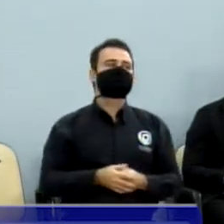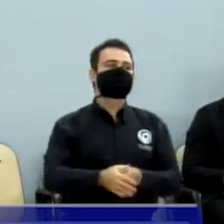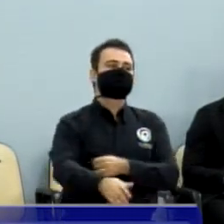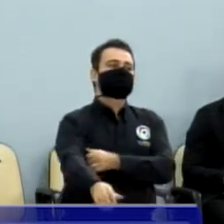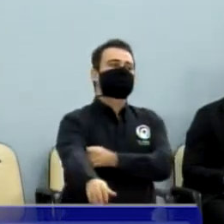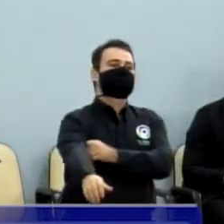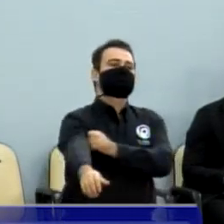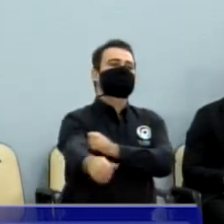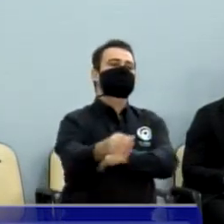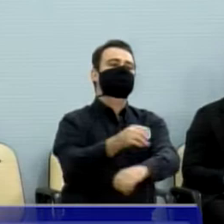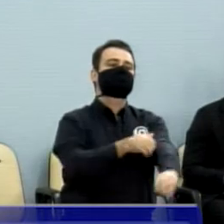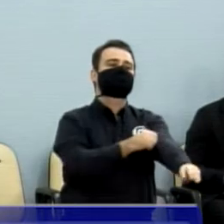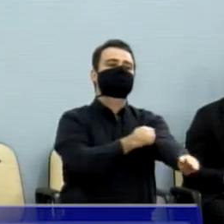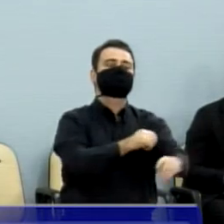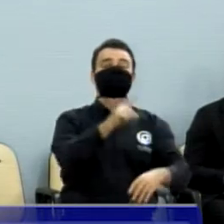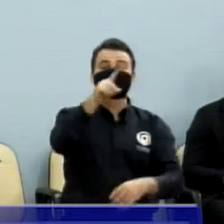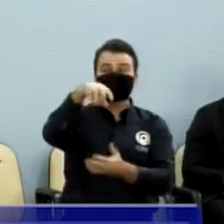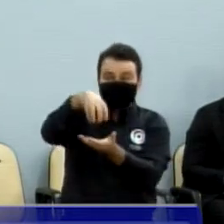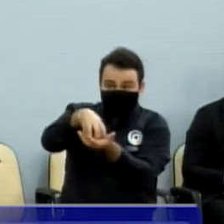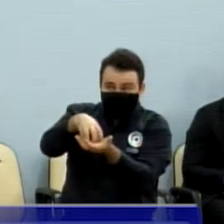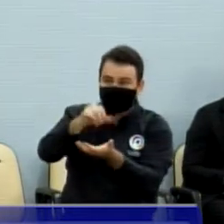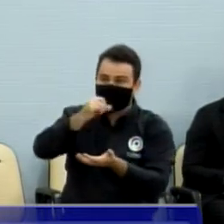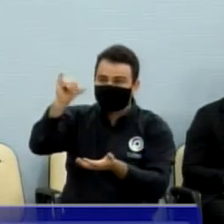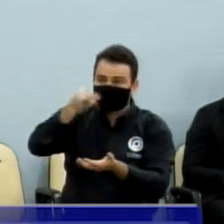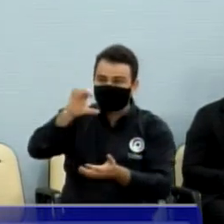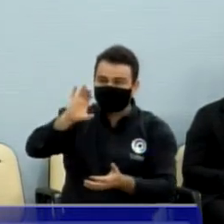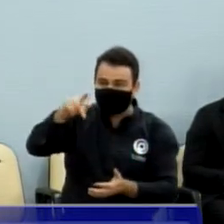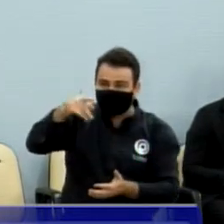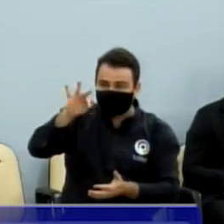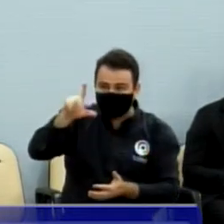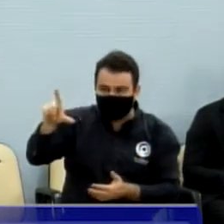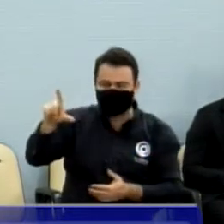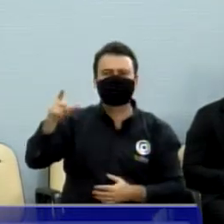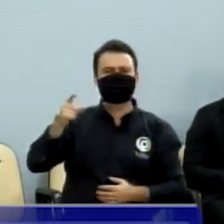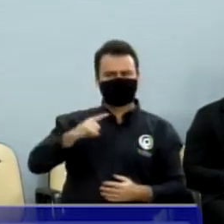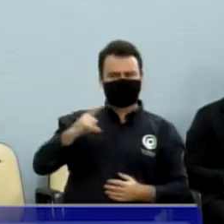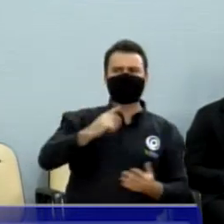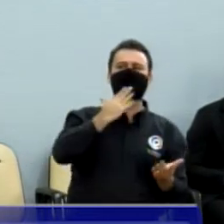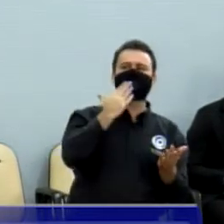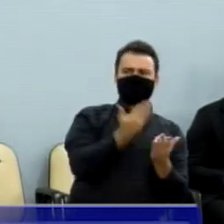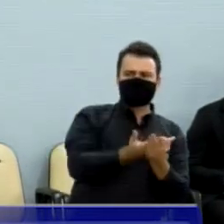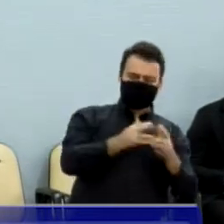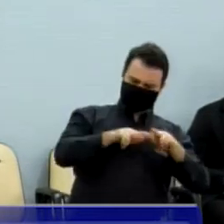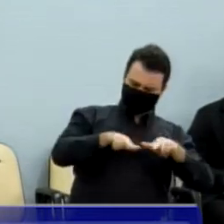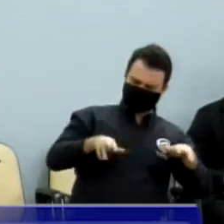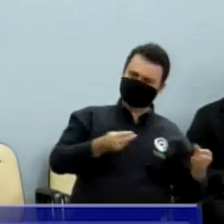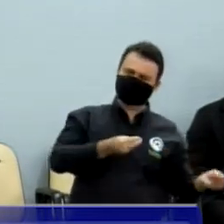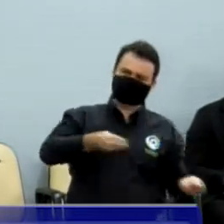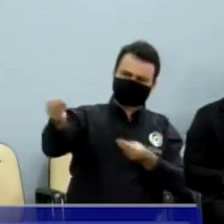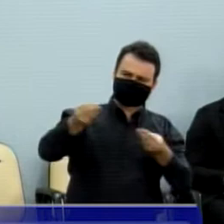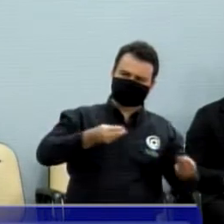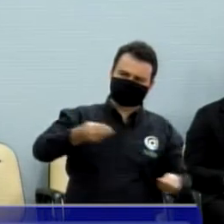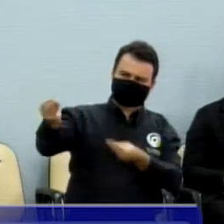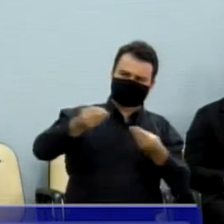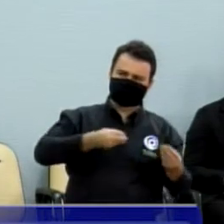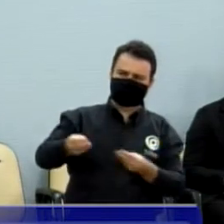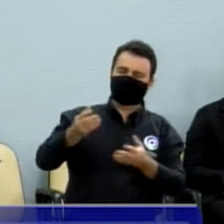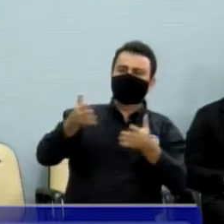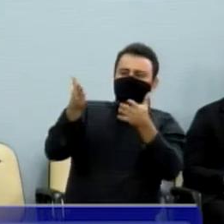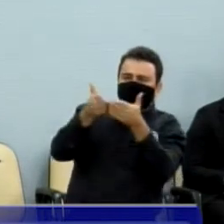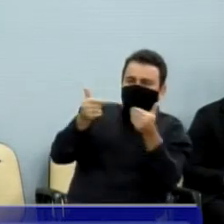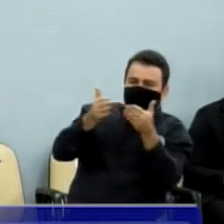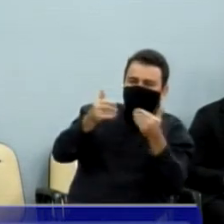aproveitando, falando da CPFL, temos vários requerimentos, chegam à empresa, pedidos que não somos